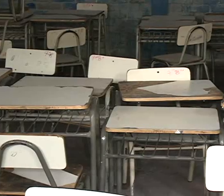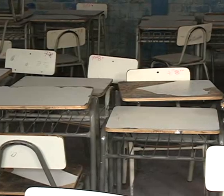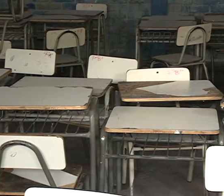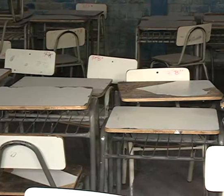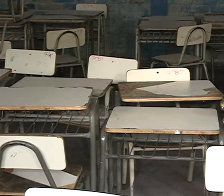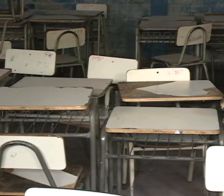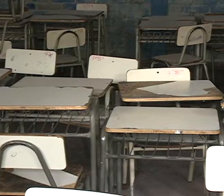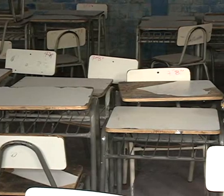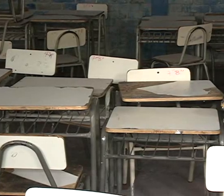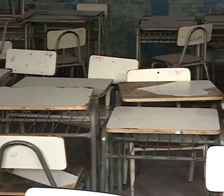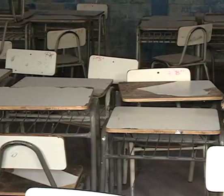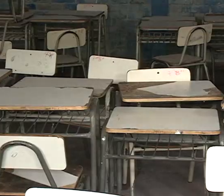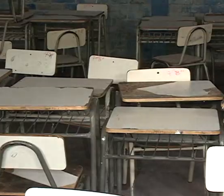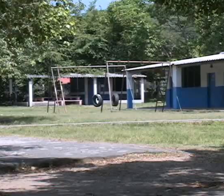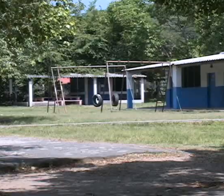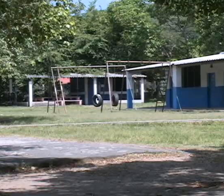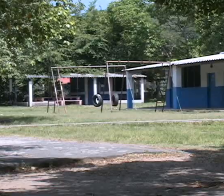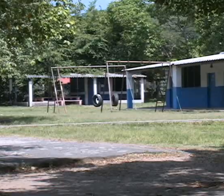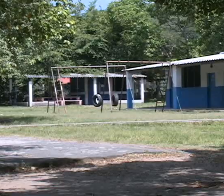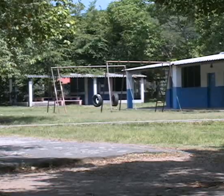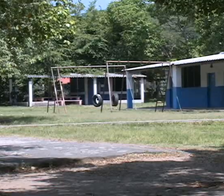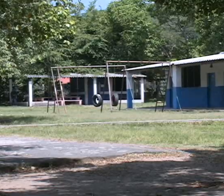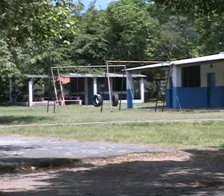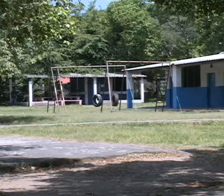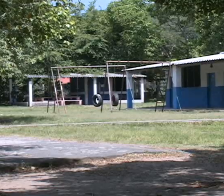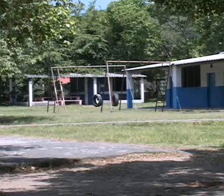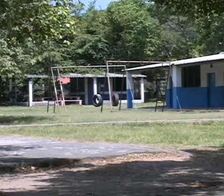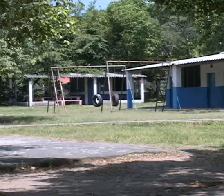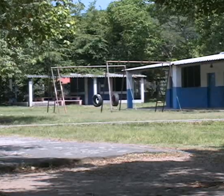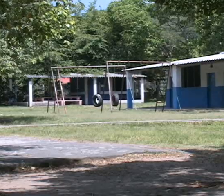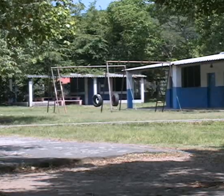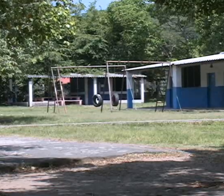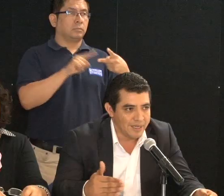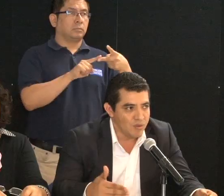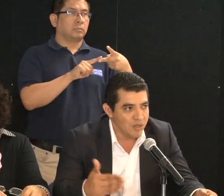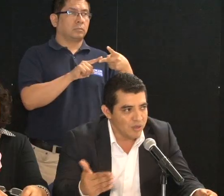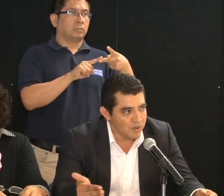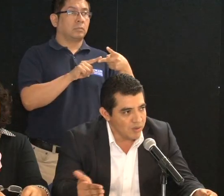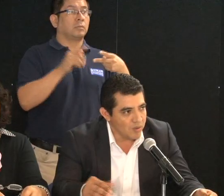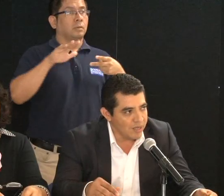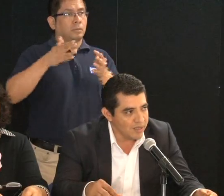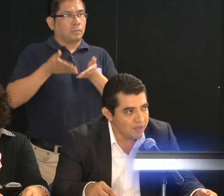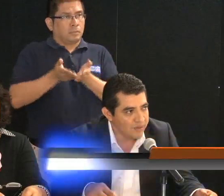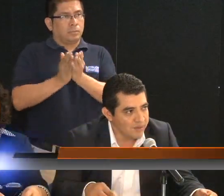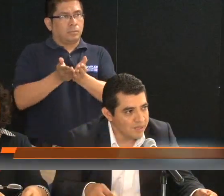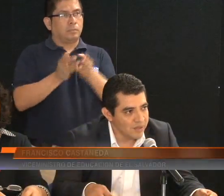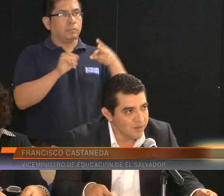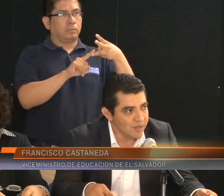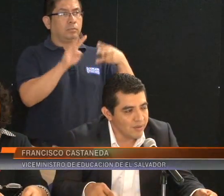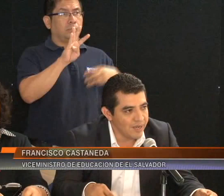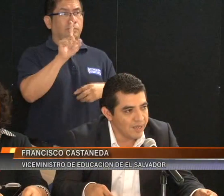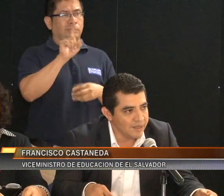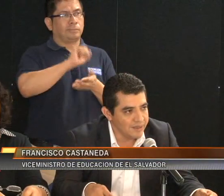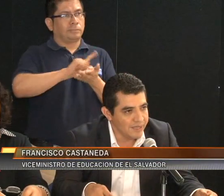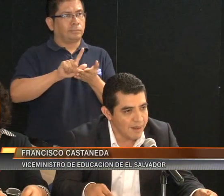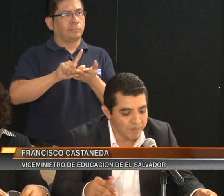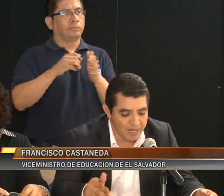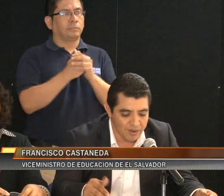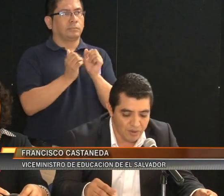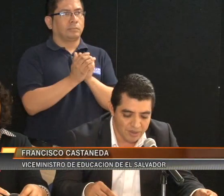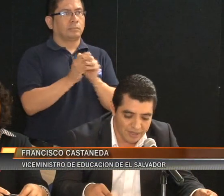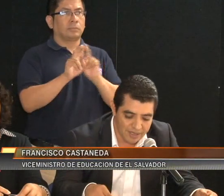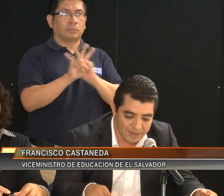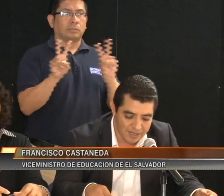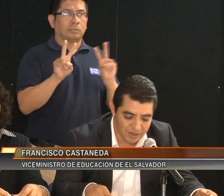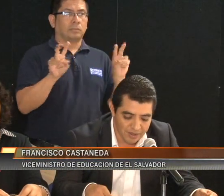que unos 78 centros escolares sufrieron daños en sus infraestructuras. La Unión con 41 centros escolares, La